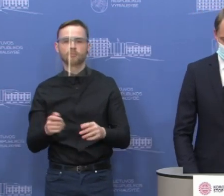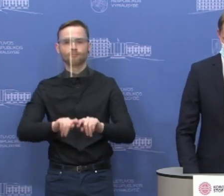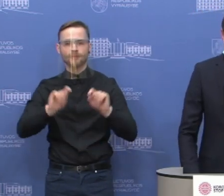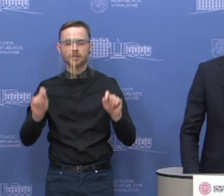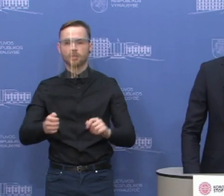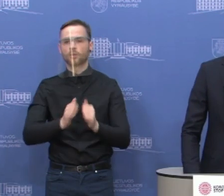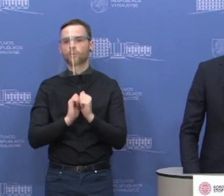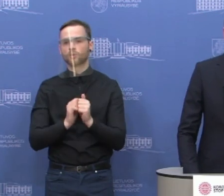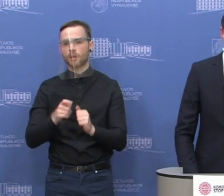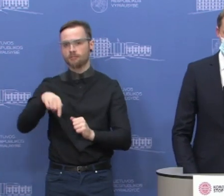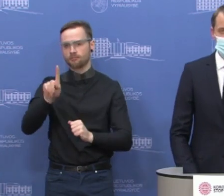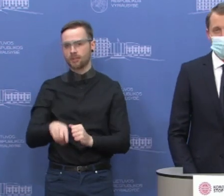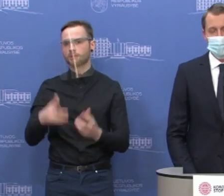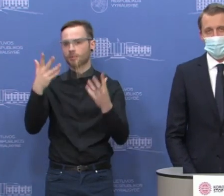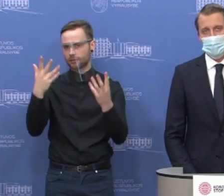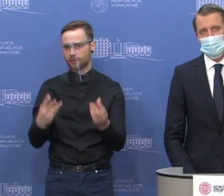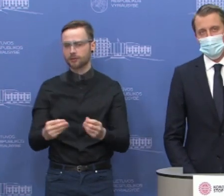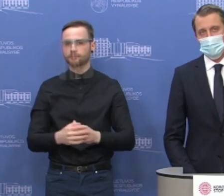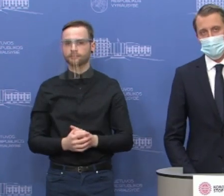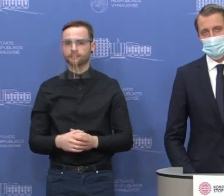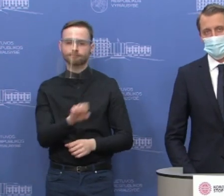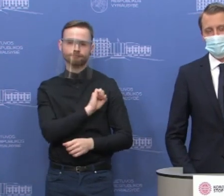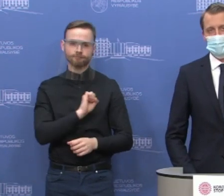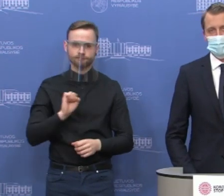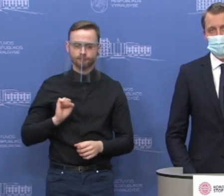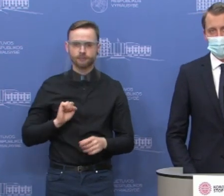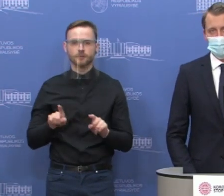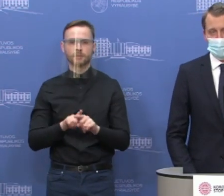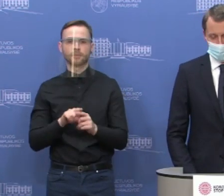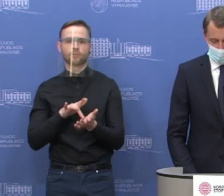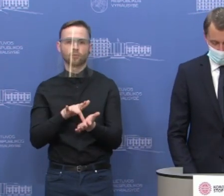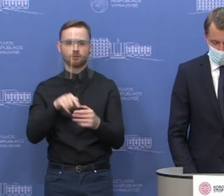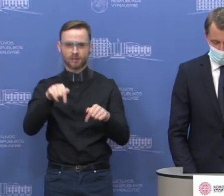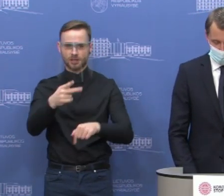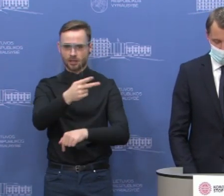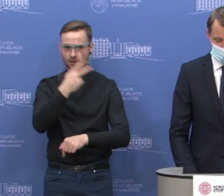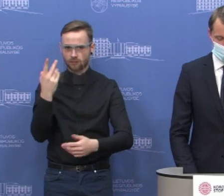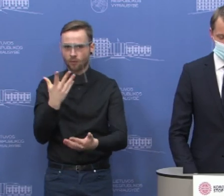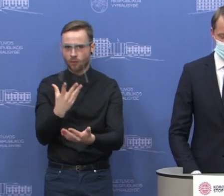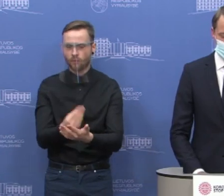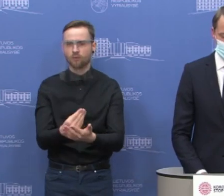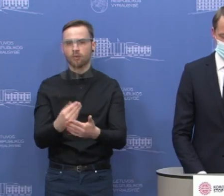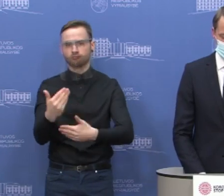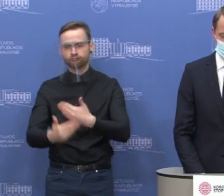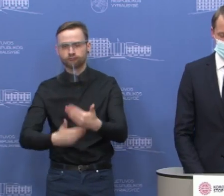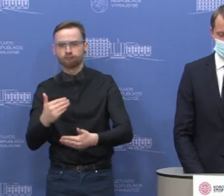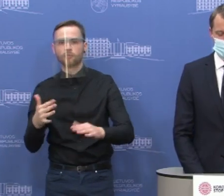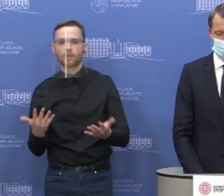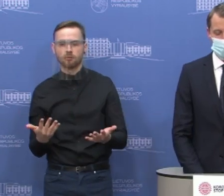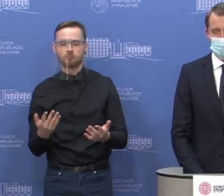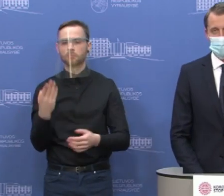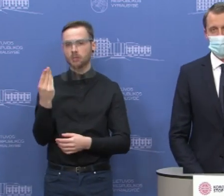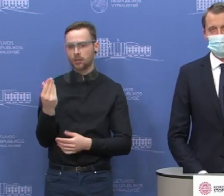Tai yra gera žinia be abejo tiek medikams, tiek vietinio turizmo sektoriui. Nes tai yra papildomas pinigų srautas. Na, maždaug